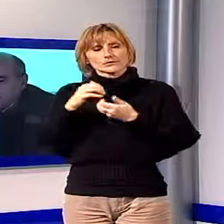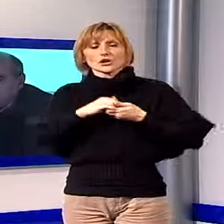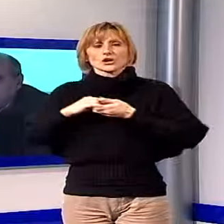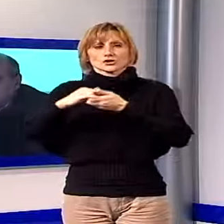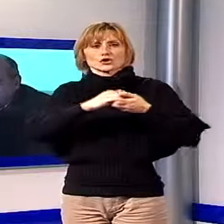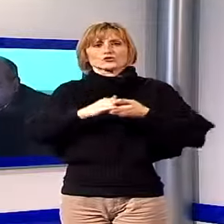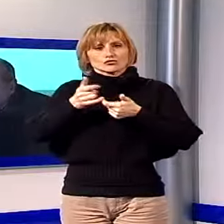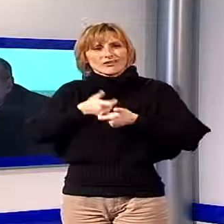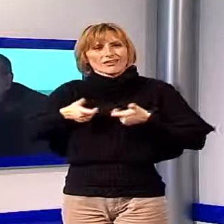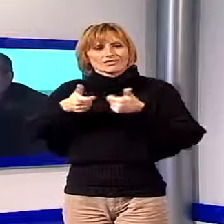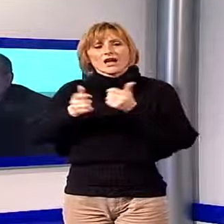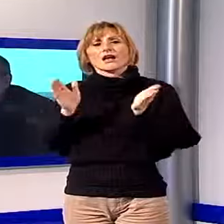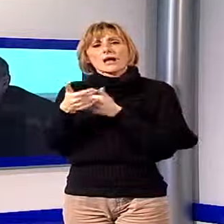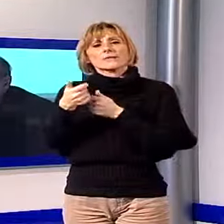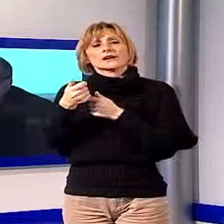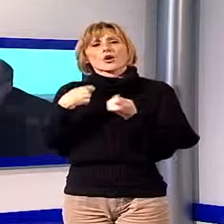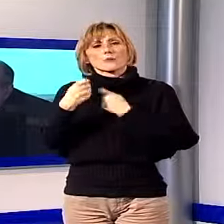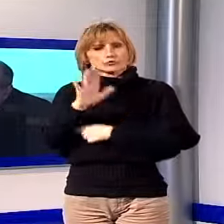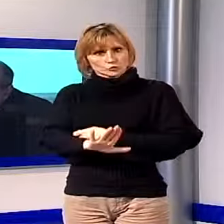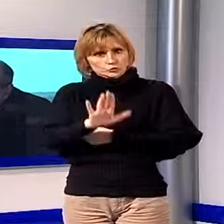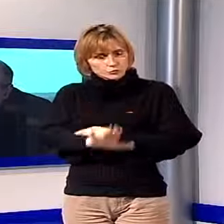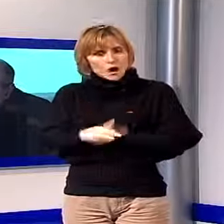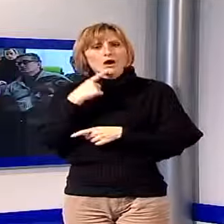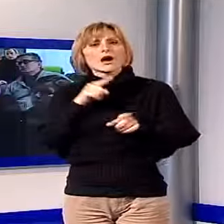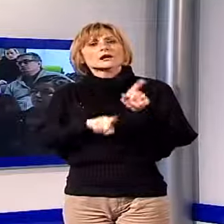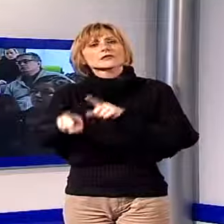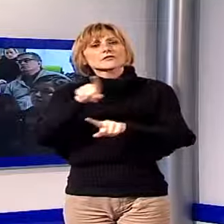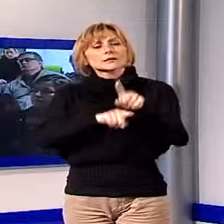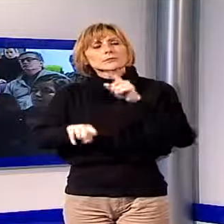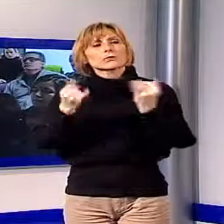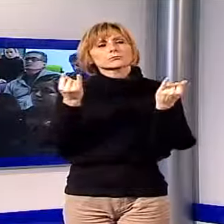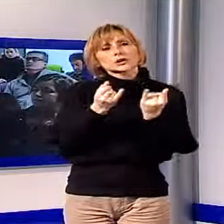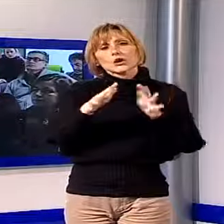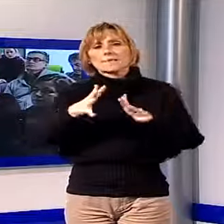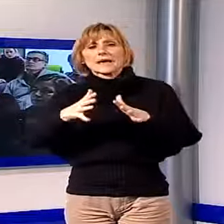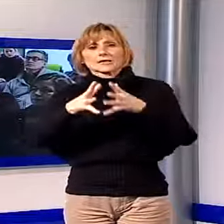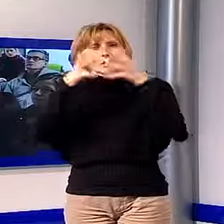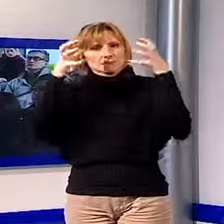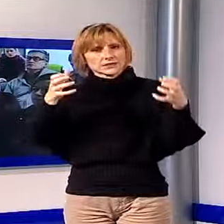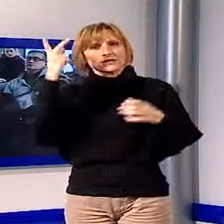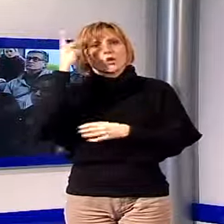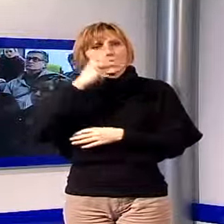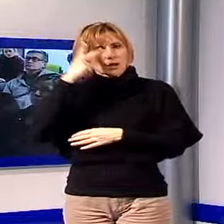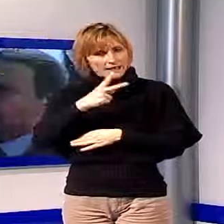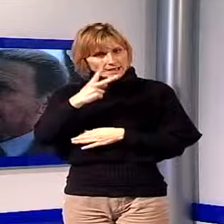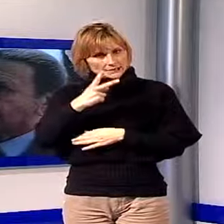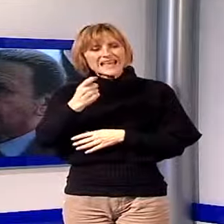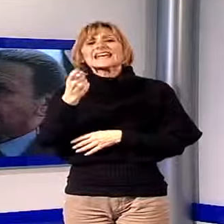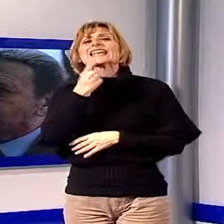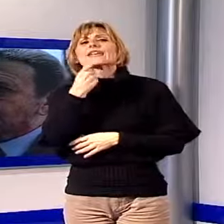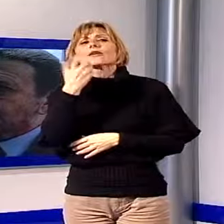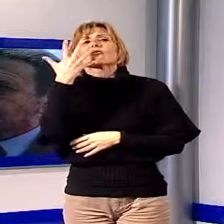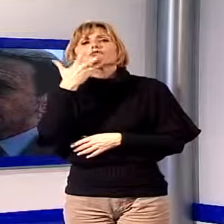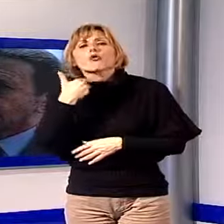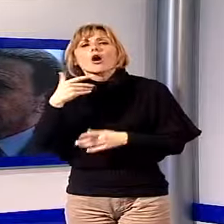consortile della Camera di Commercio, punto di riferimento per le piccole e medie imprese lucchesi che desiderano